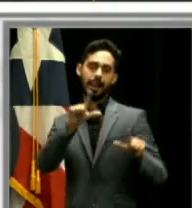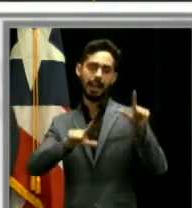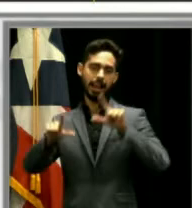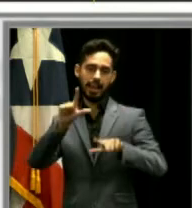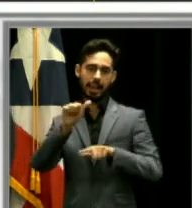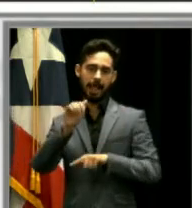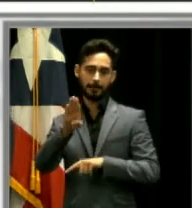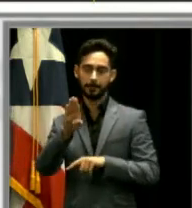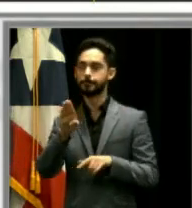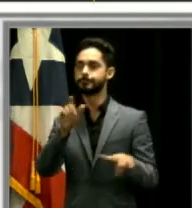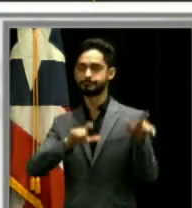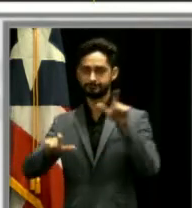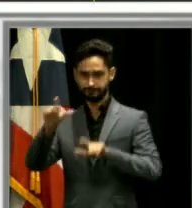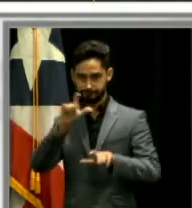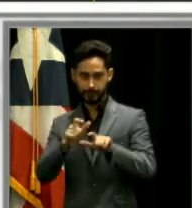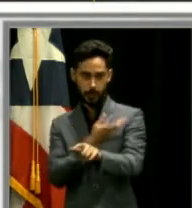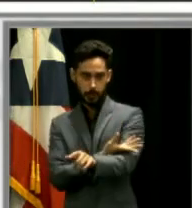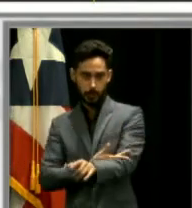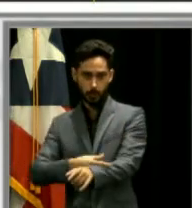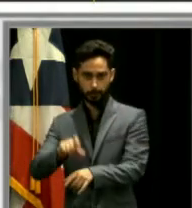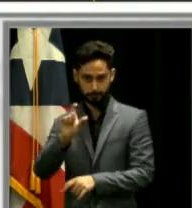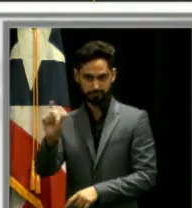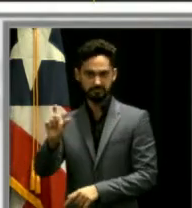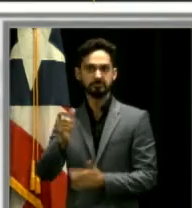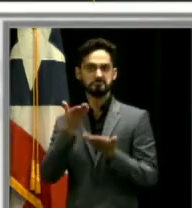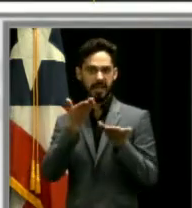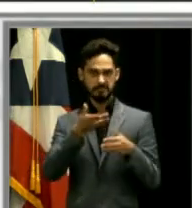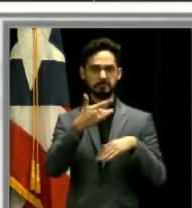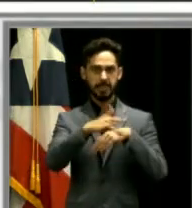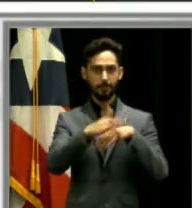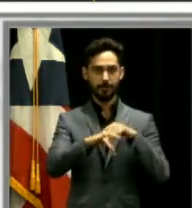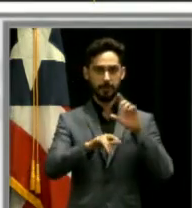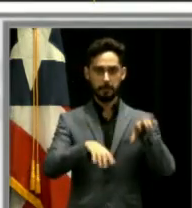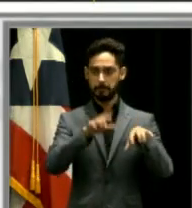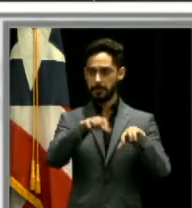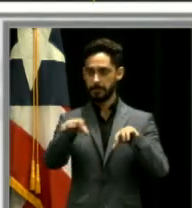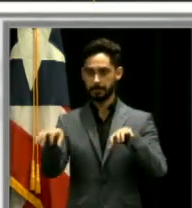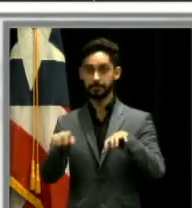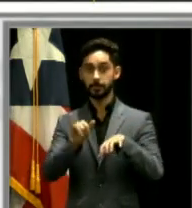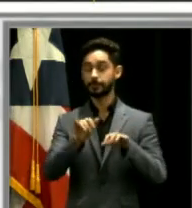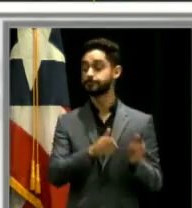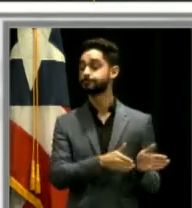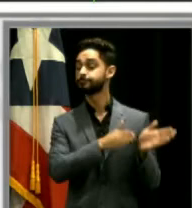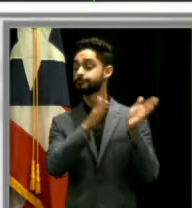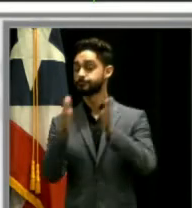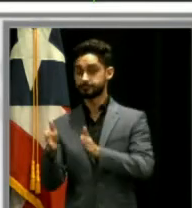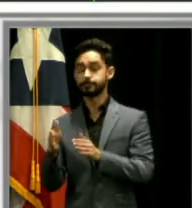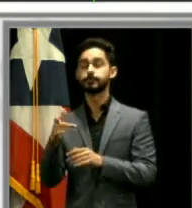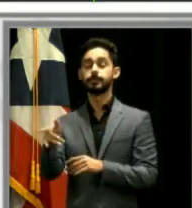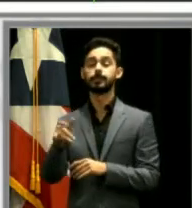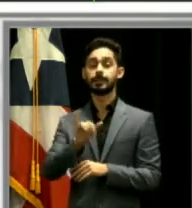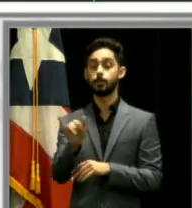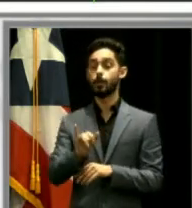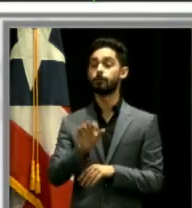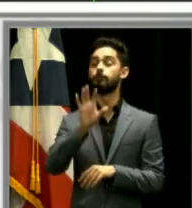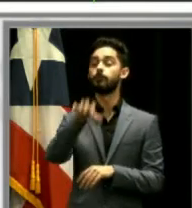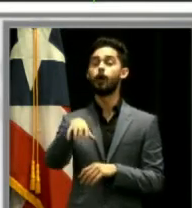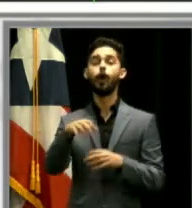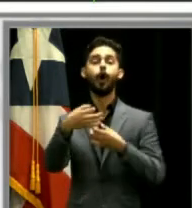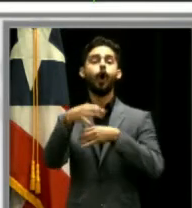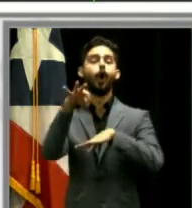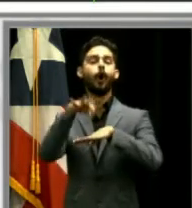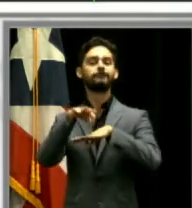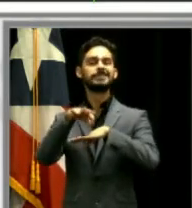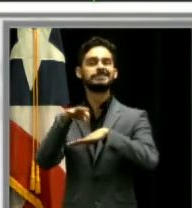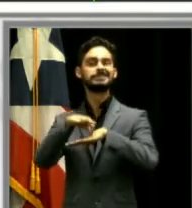en la fase 3, que es la última, ahí vamos a estar construyendo las clínicas externas, las oficinas administrativas, el